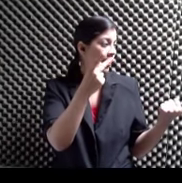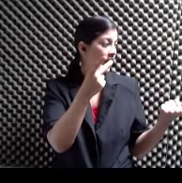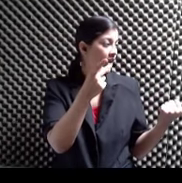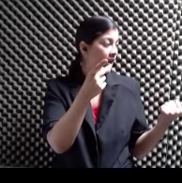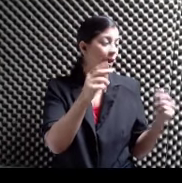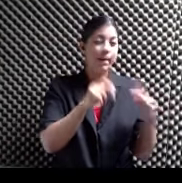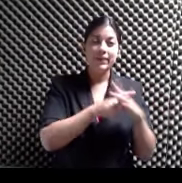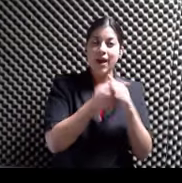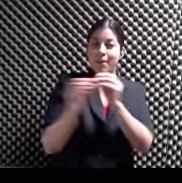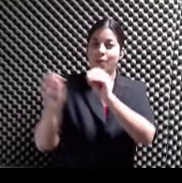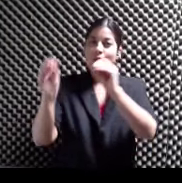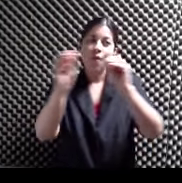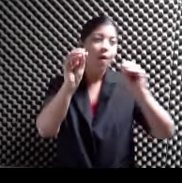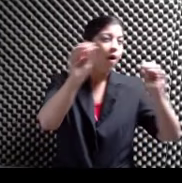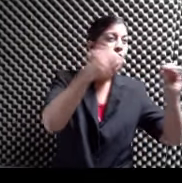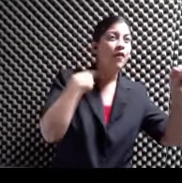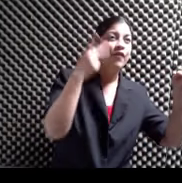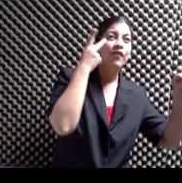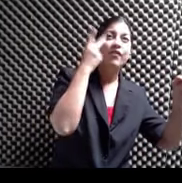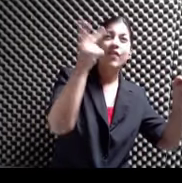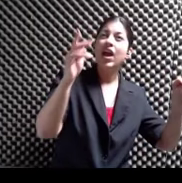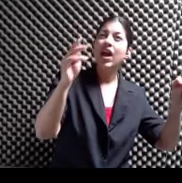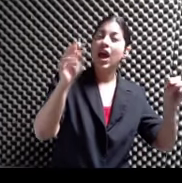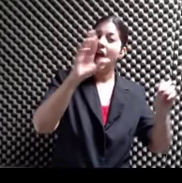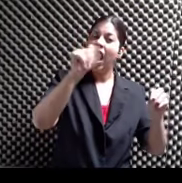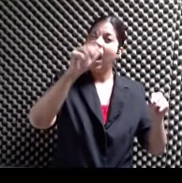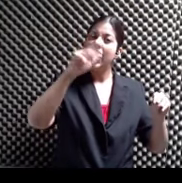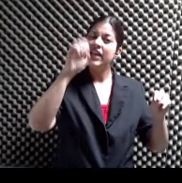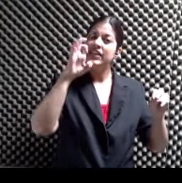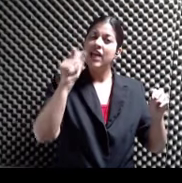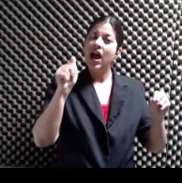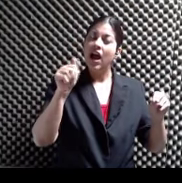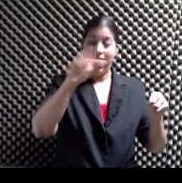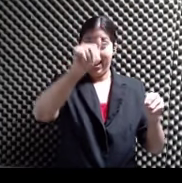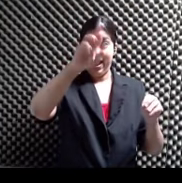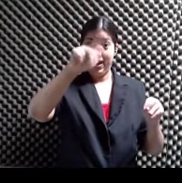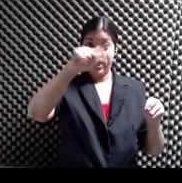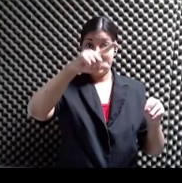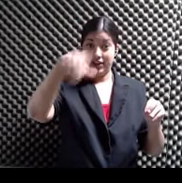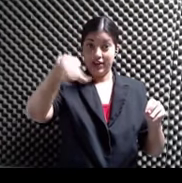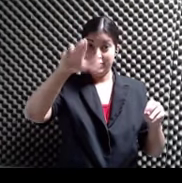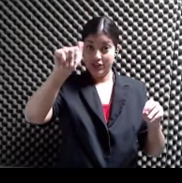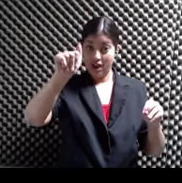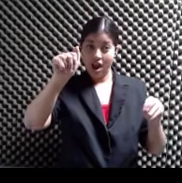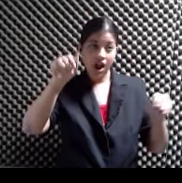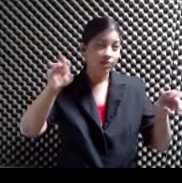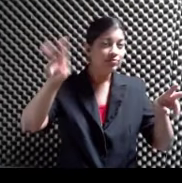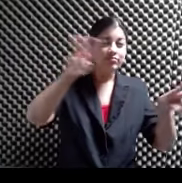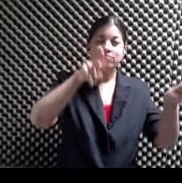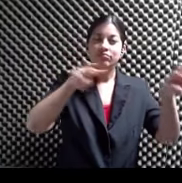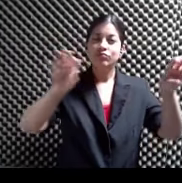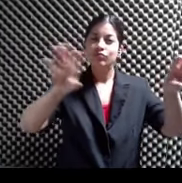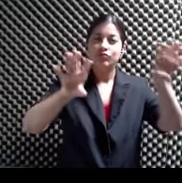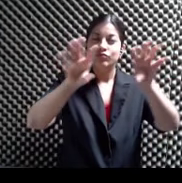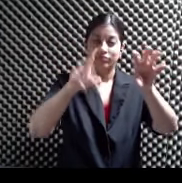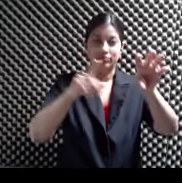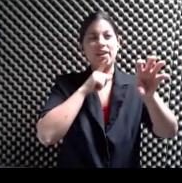a moverse Y entonces tú ves Las arañas Es algo Tipo ya de biología Ajá Pero muy